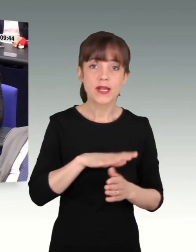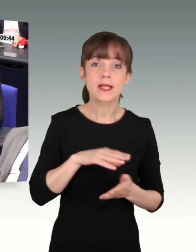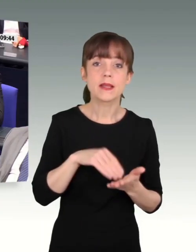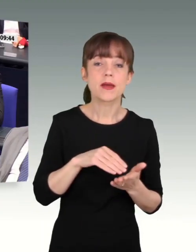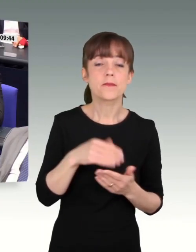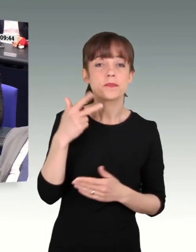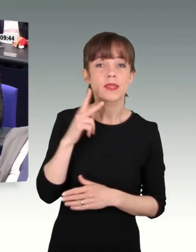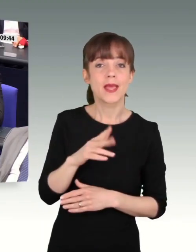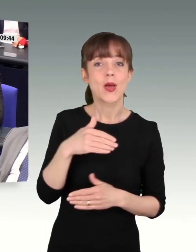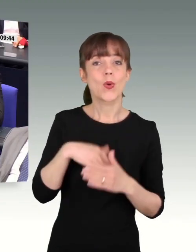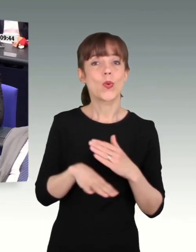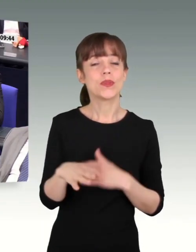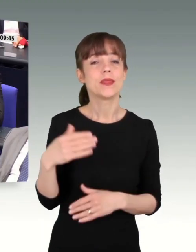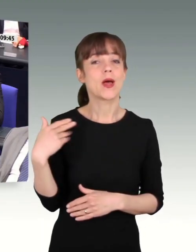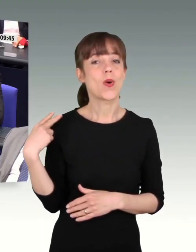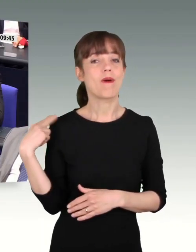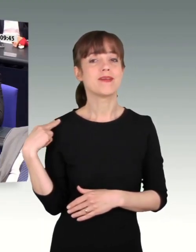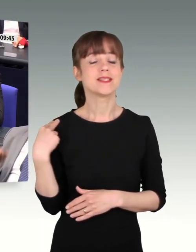Unteroffizier schneidig?